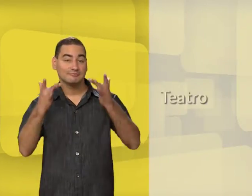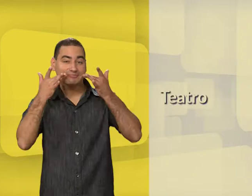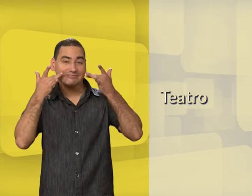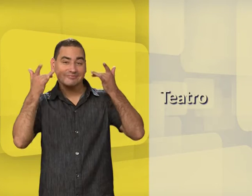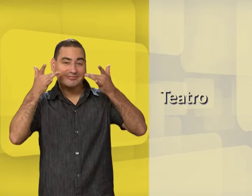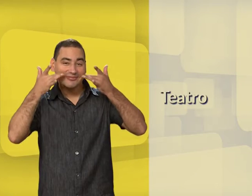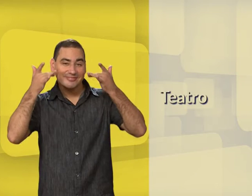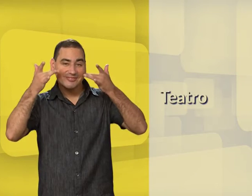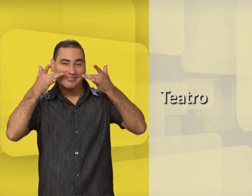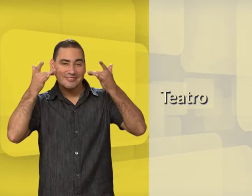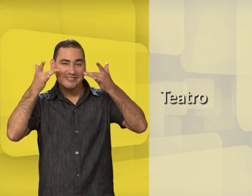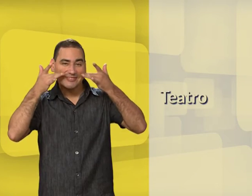Teatro.